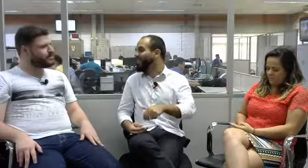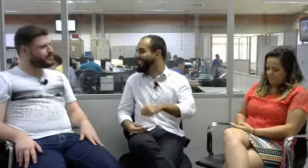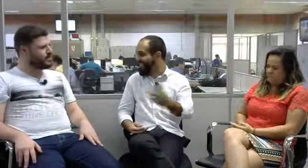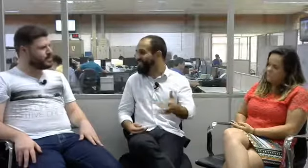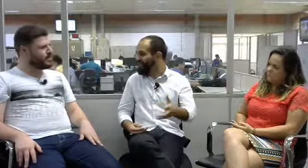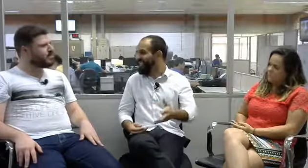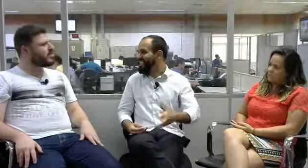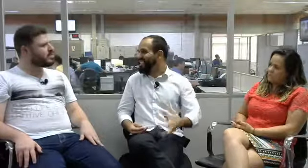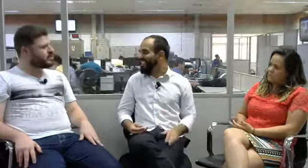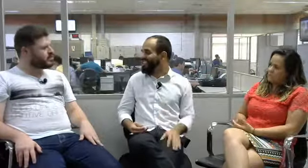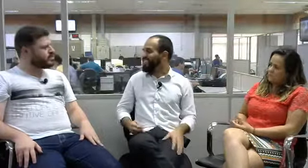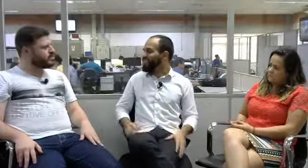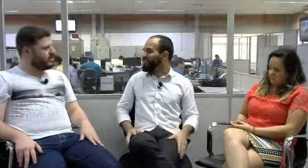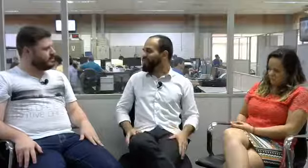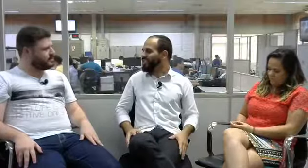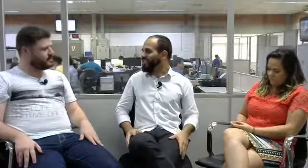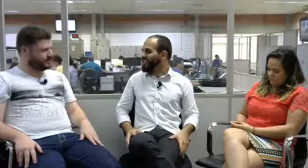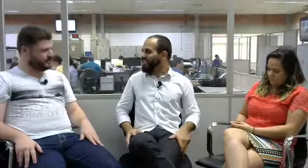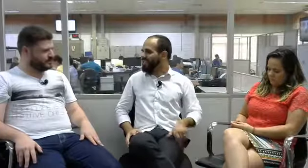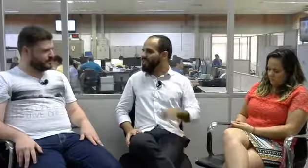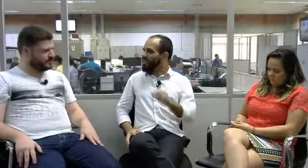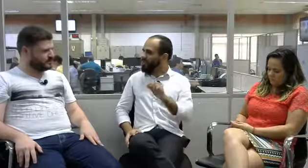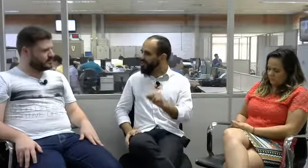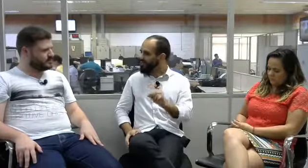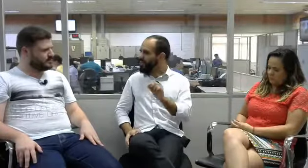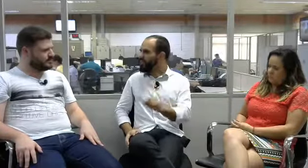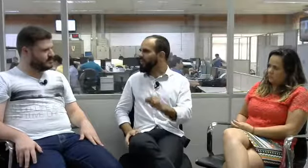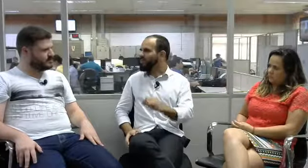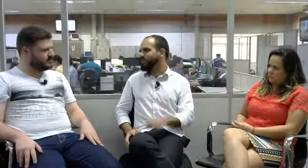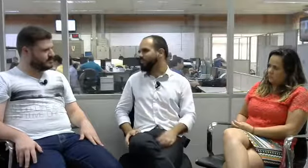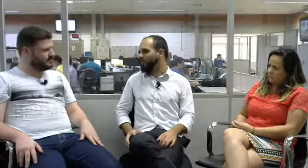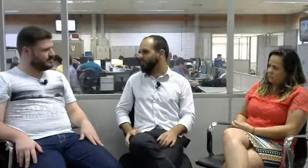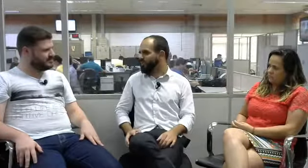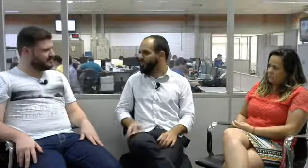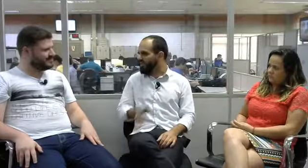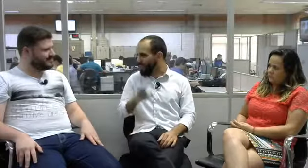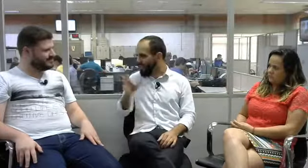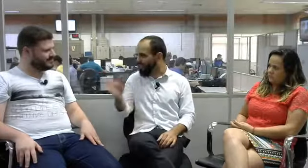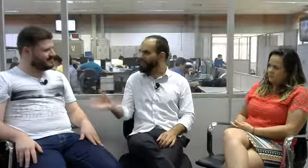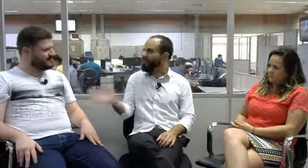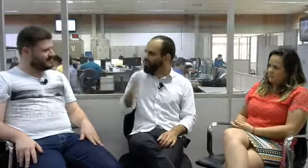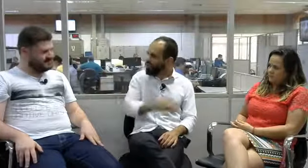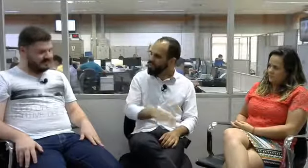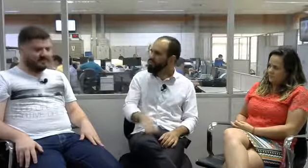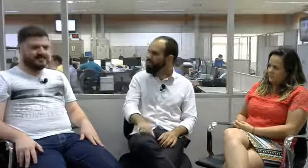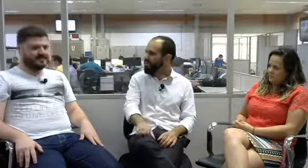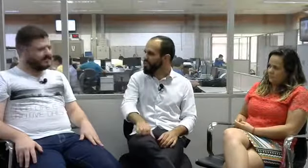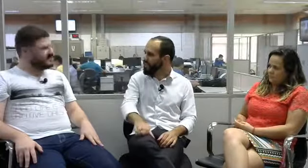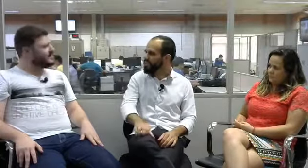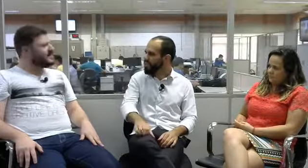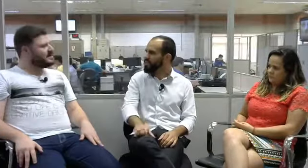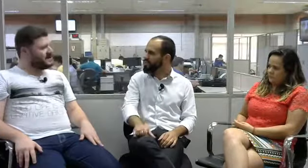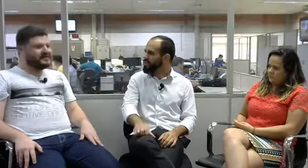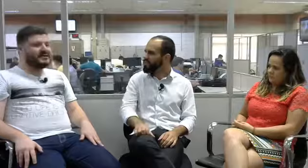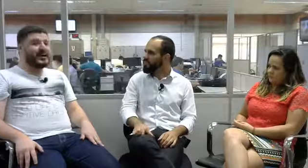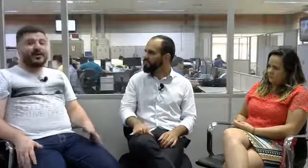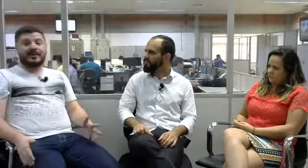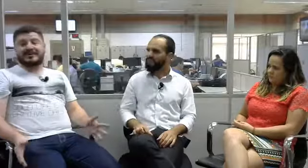Bastante da língua de sinais, entender um pouquinho das diferenças psicológicas que existem entre os surdos e ouvintes. Perfeito. programa está